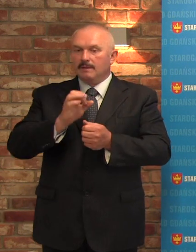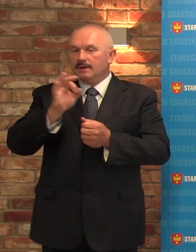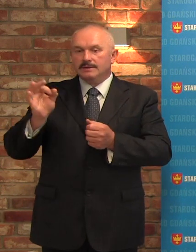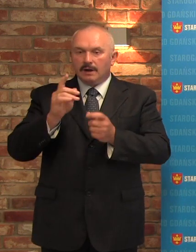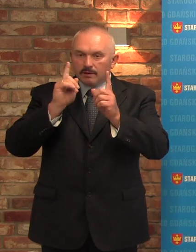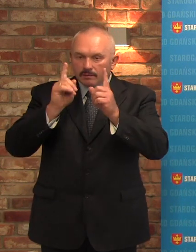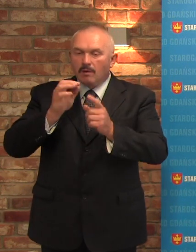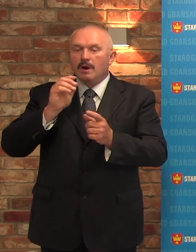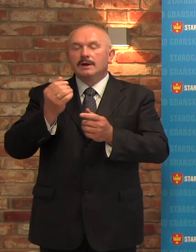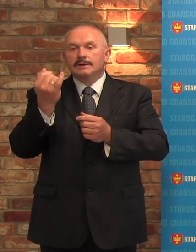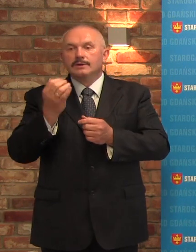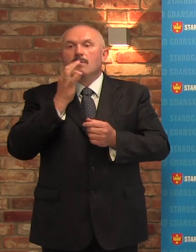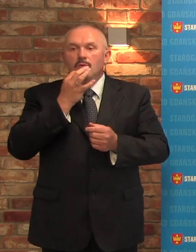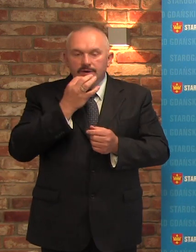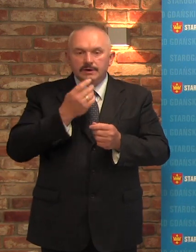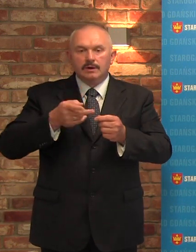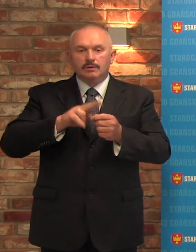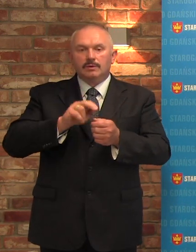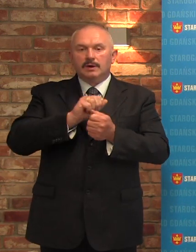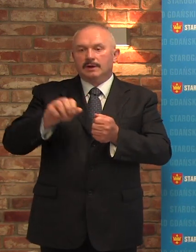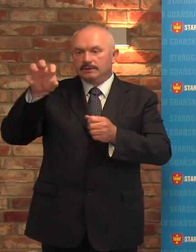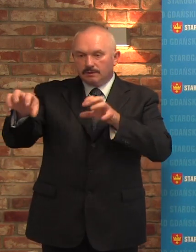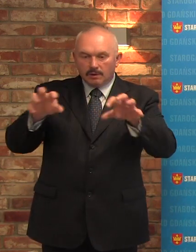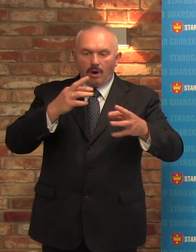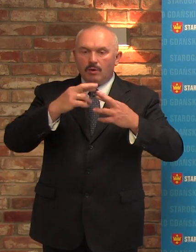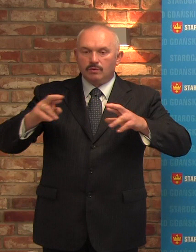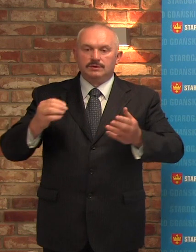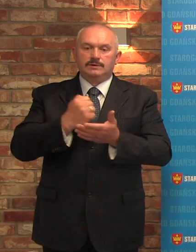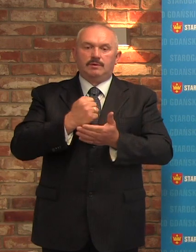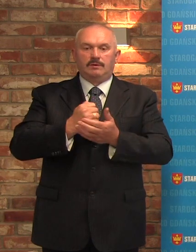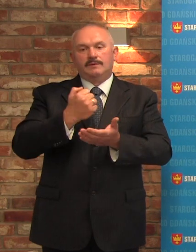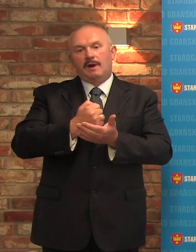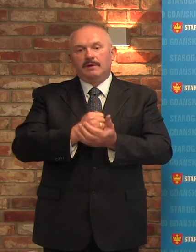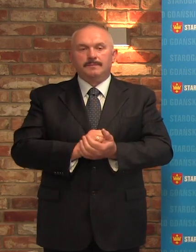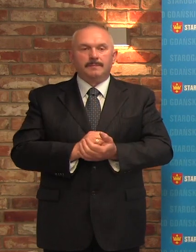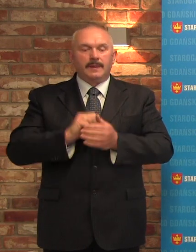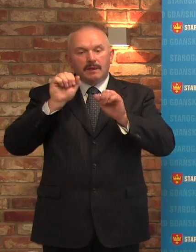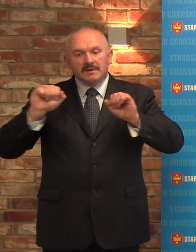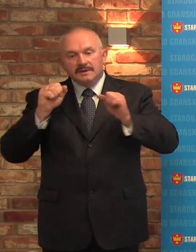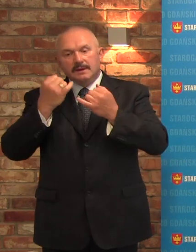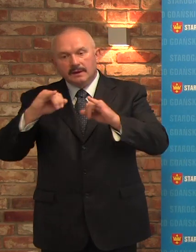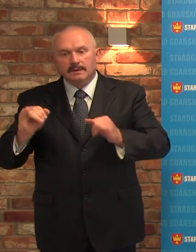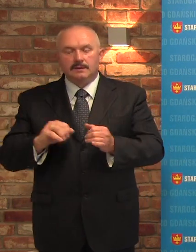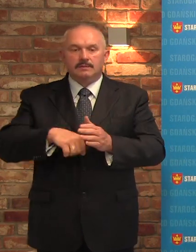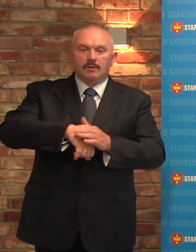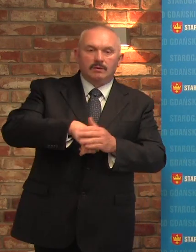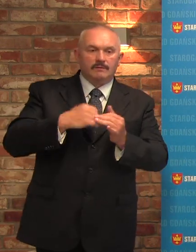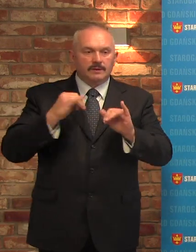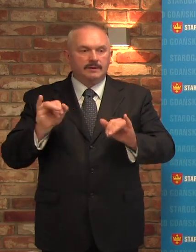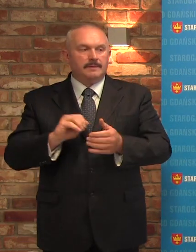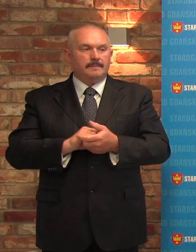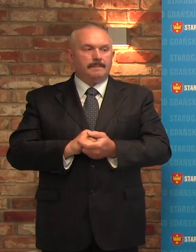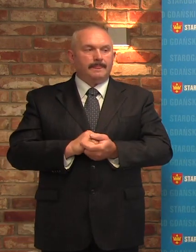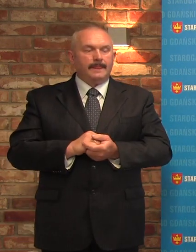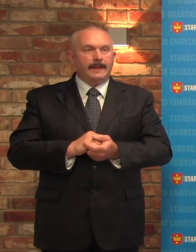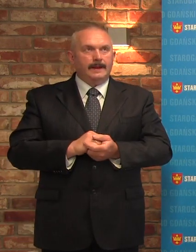uwzględnieniem dzieci i młodzieży zaangażowanych w poszczególne dyscypliny. Co się, tutaj właściwie nazywamy się pytanie, co